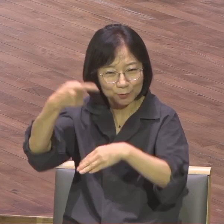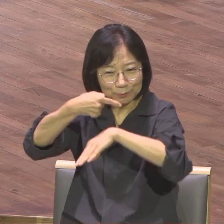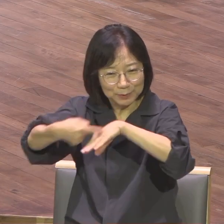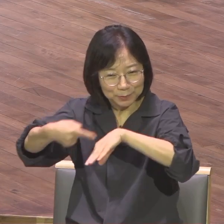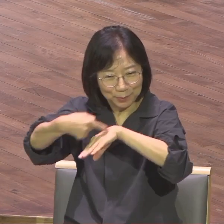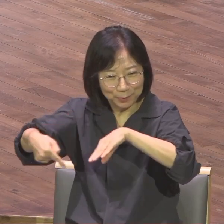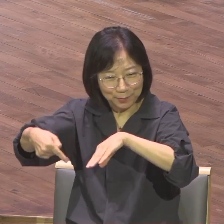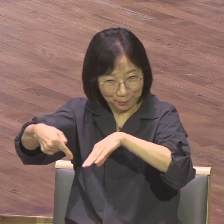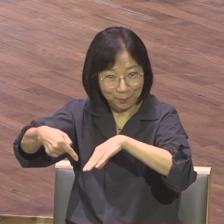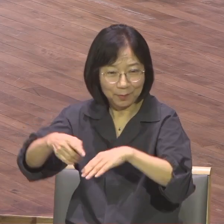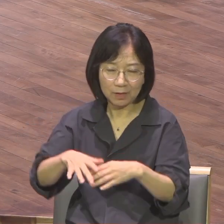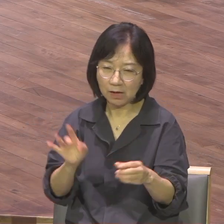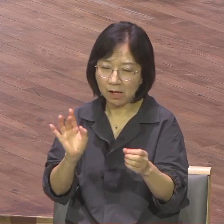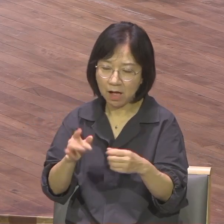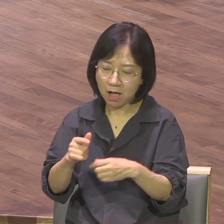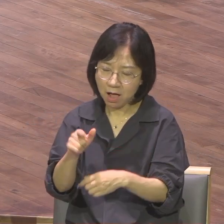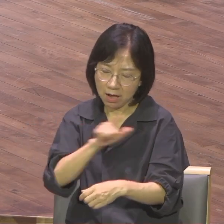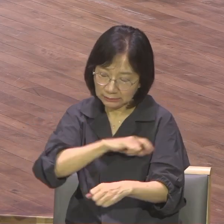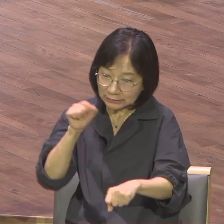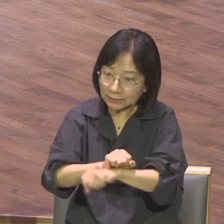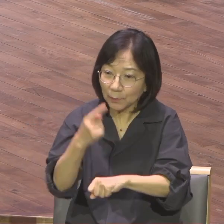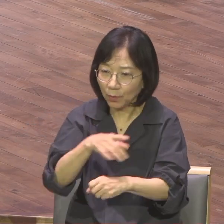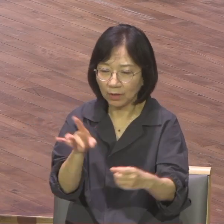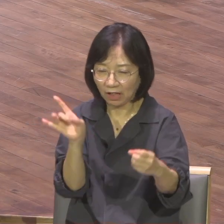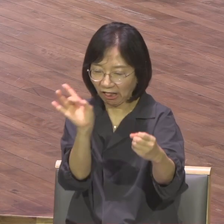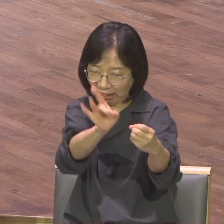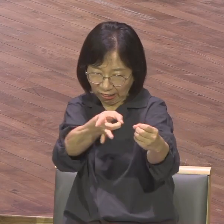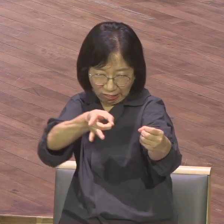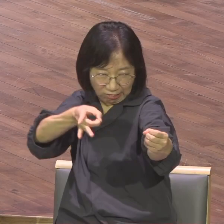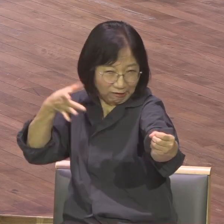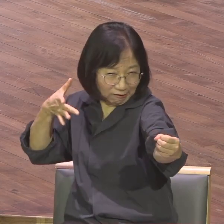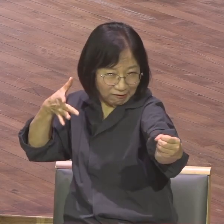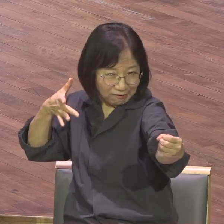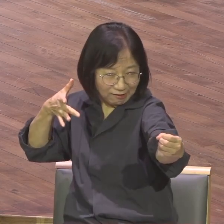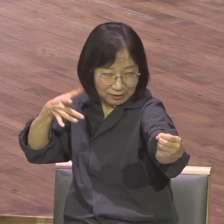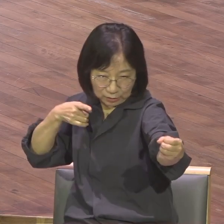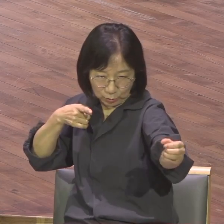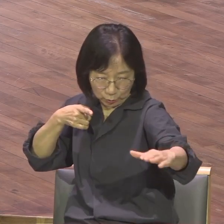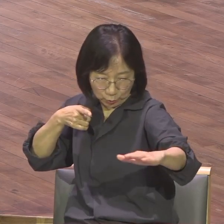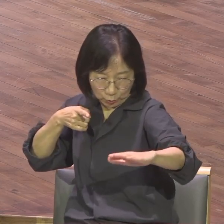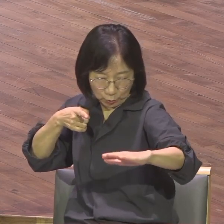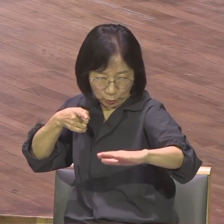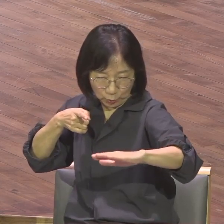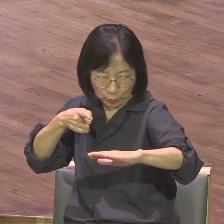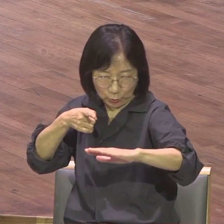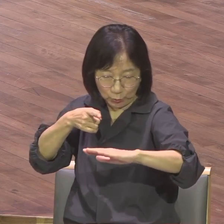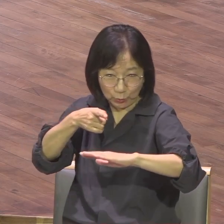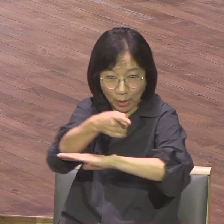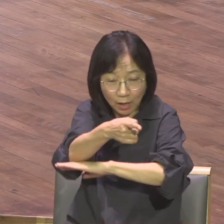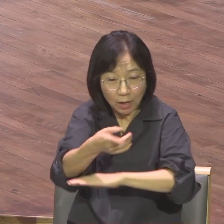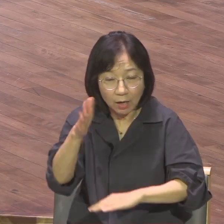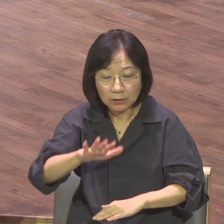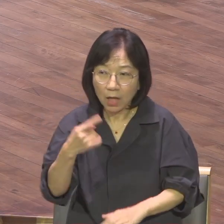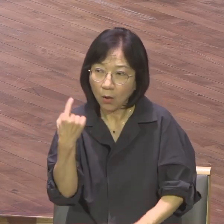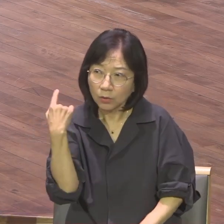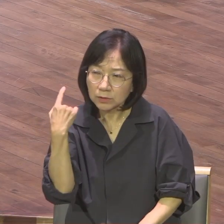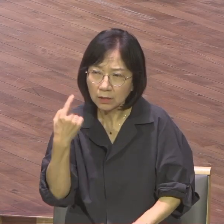큰 역할을 했는데요 어제 보니까 큰 이슈가 하나 있더라고요 1점 양궁 이게 뭐냐